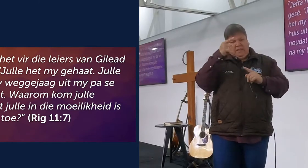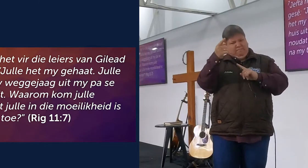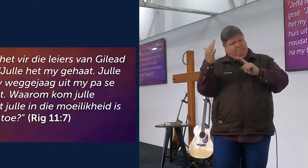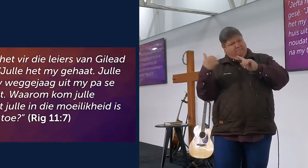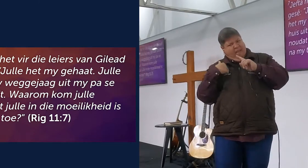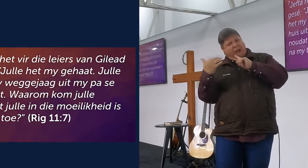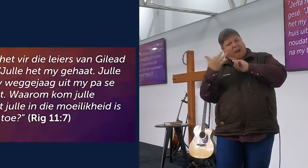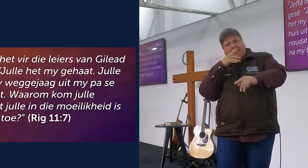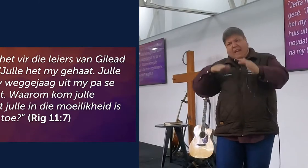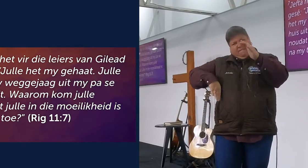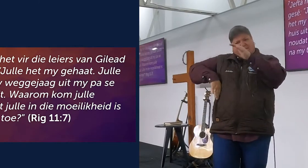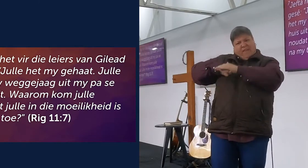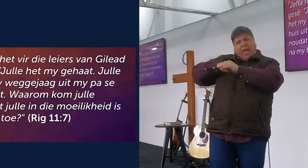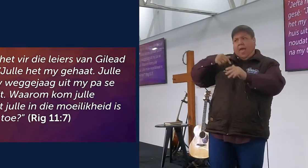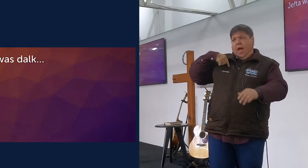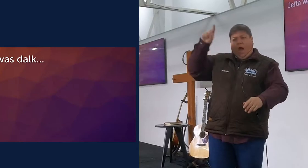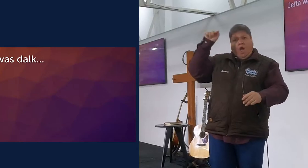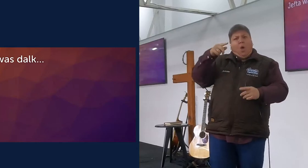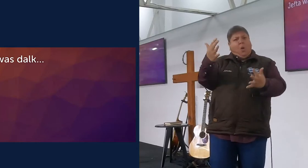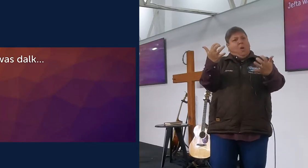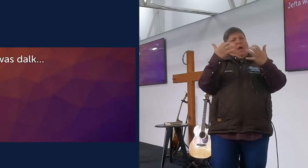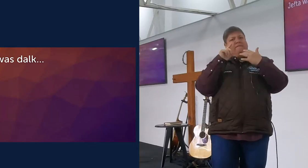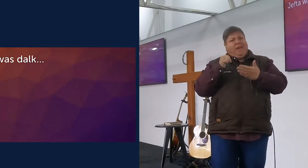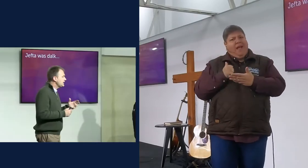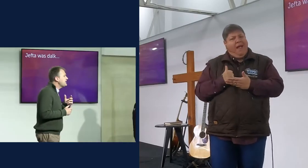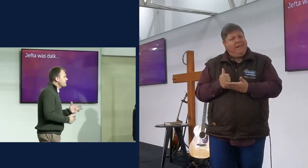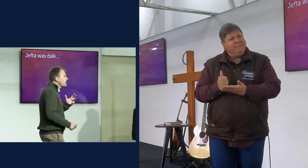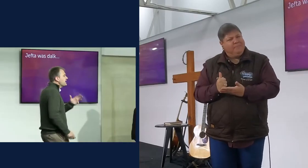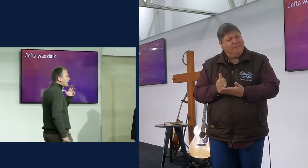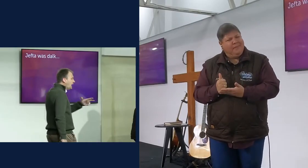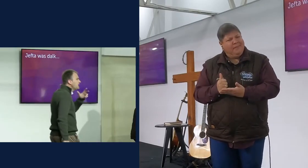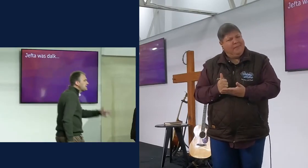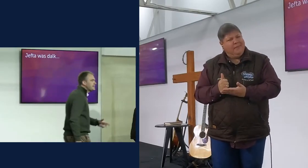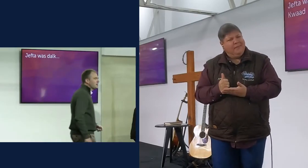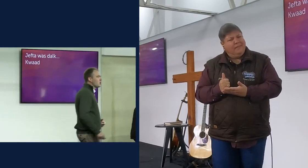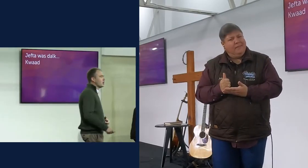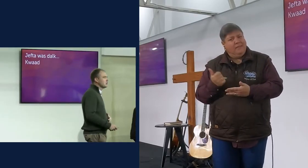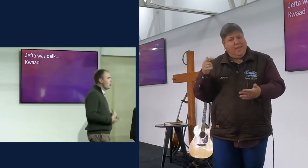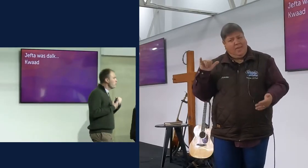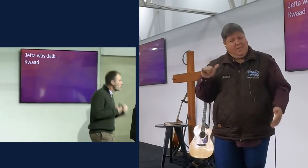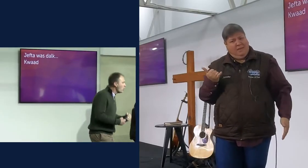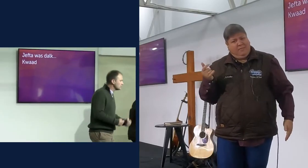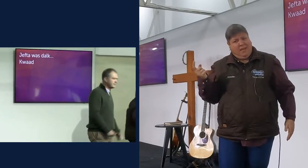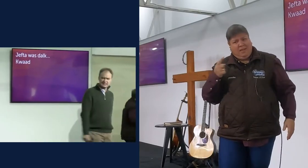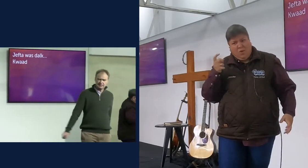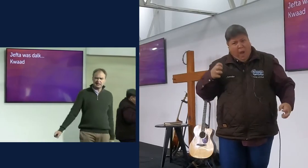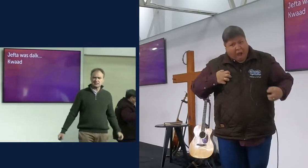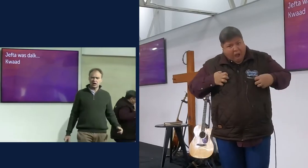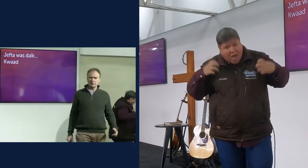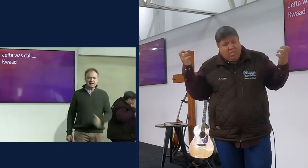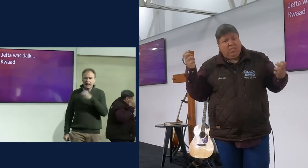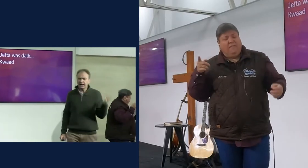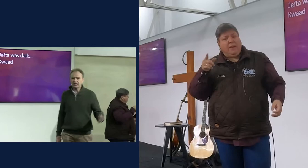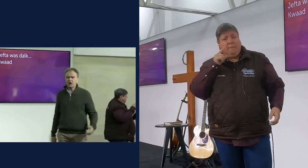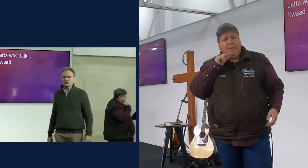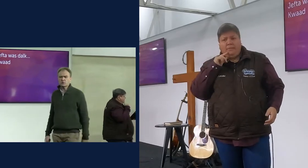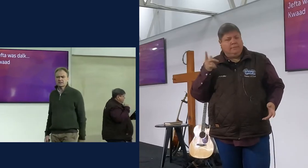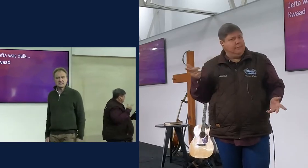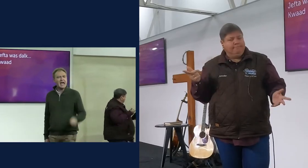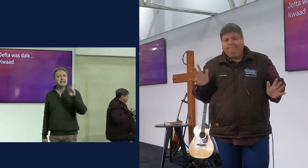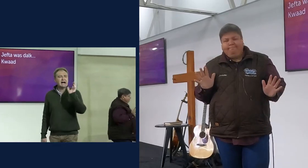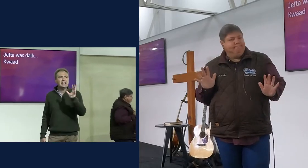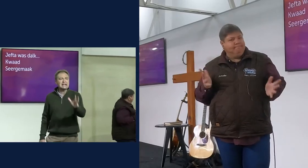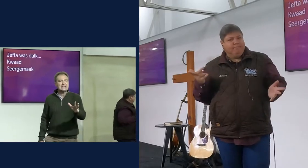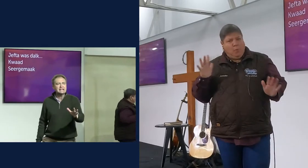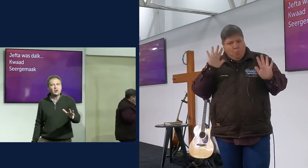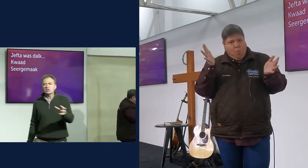waarom kom jylle nou, dat jylle in die moeilijkheid is na my toe, nou, Jefta het alle rede gehad, om kwaad te wees, sê met jylle saam, het alle rede gehad om kwaad